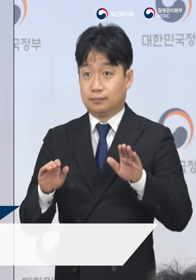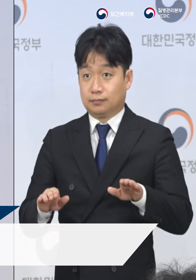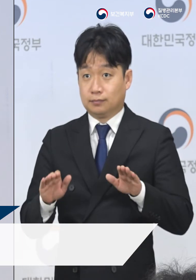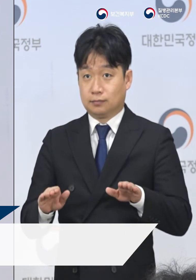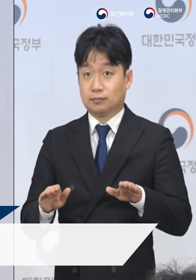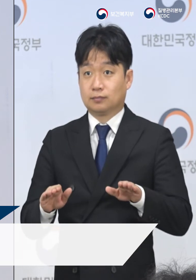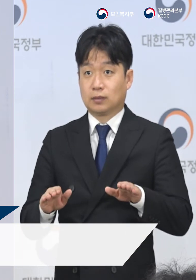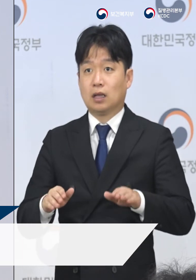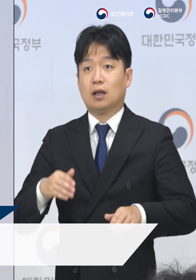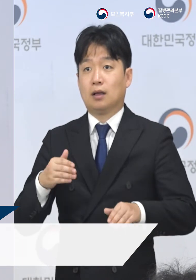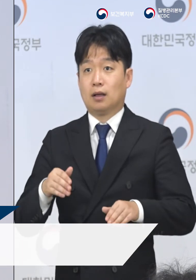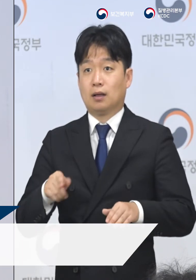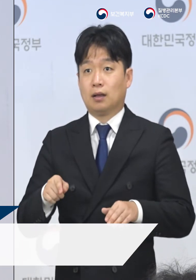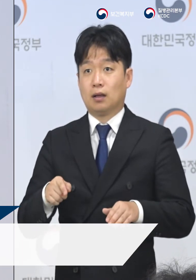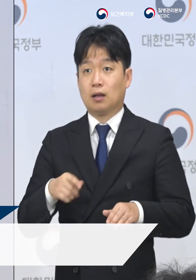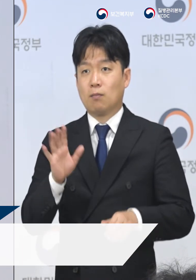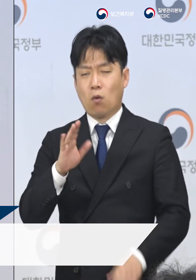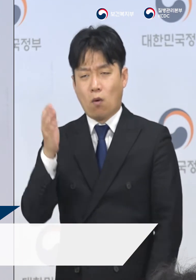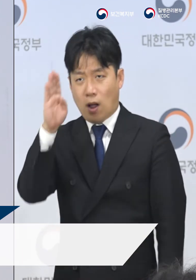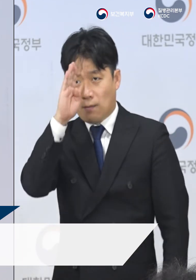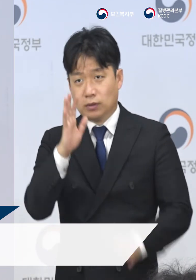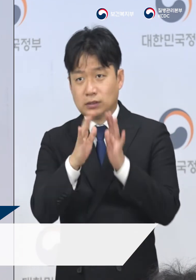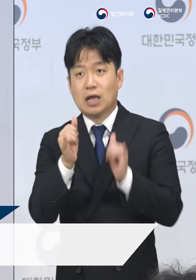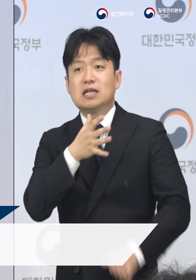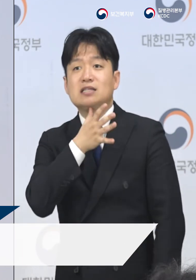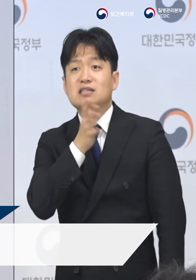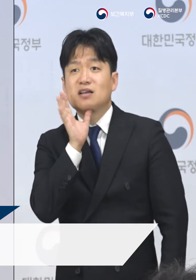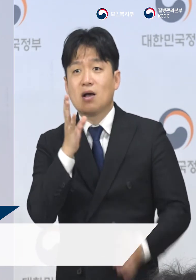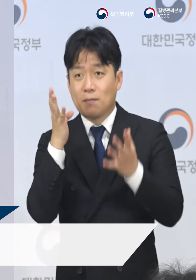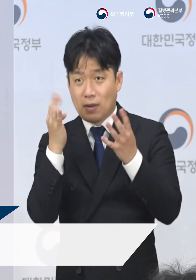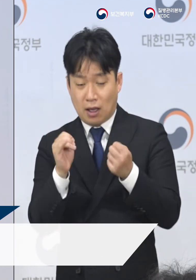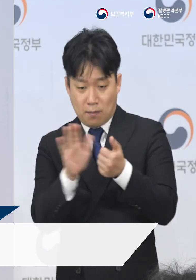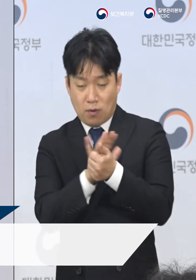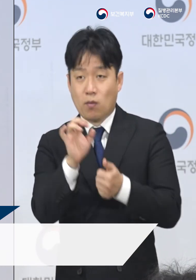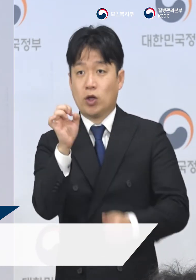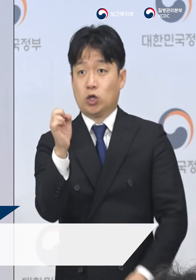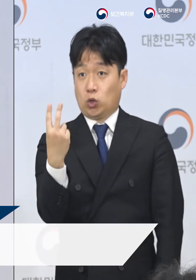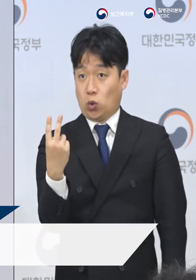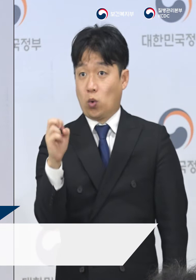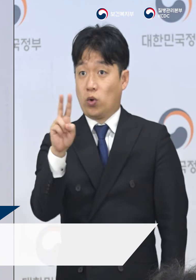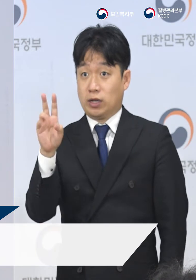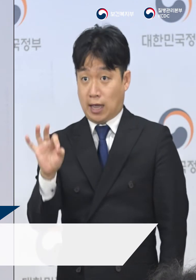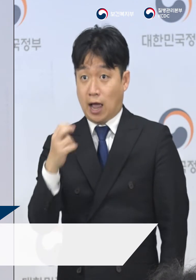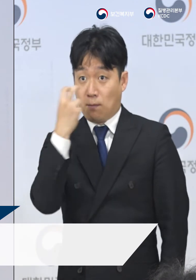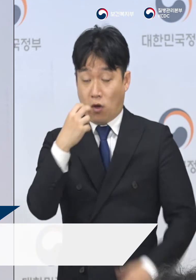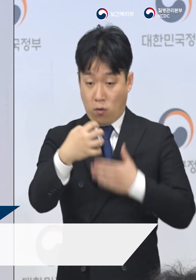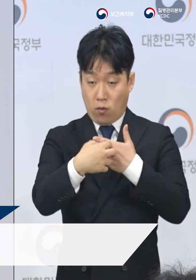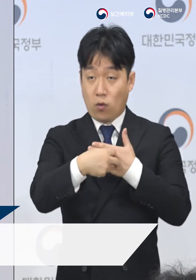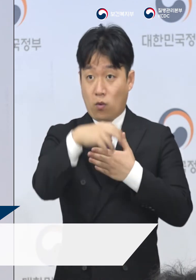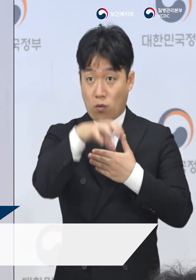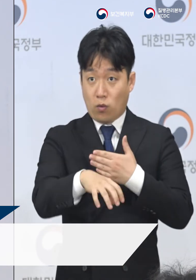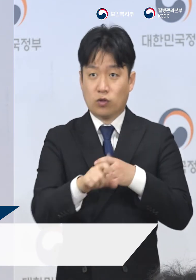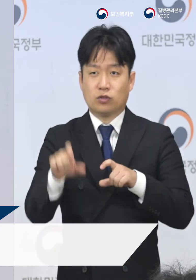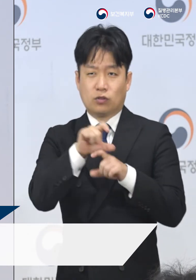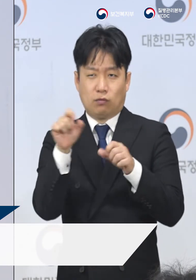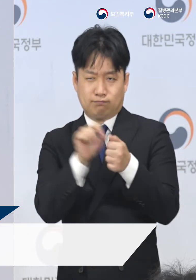아프신 어르신들이 많은 요양병원과 요양시설은 특별히 더 보호를 강화하겠습니다.